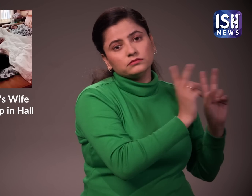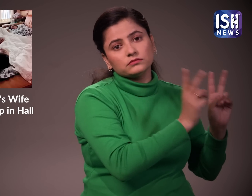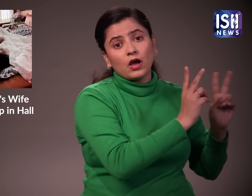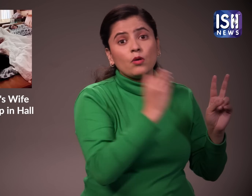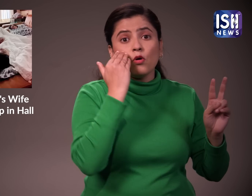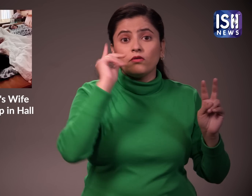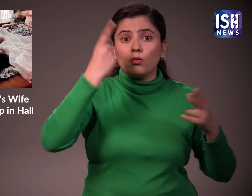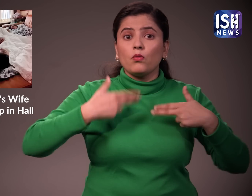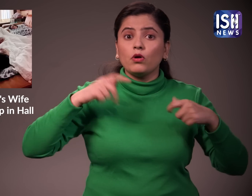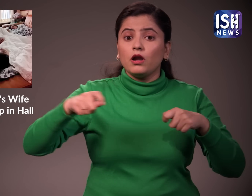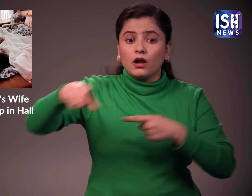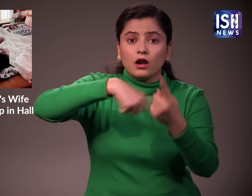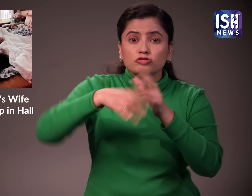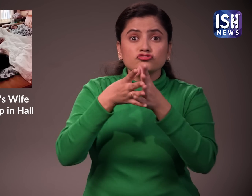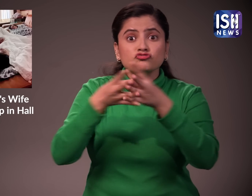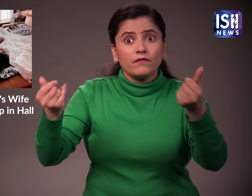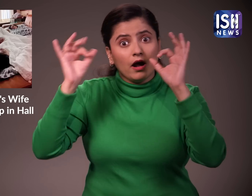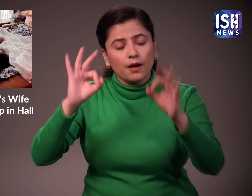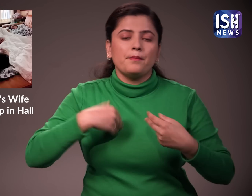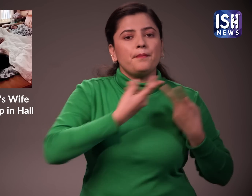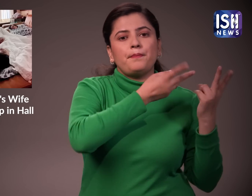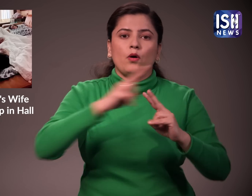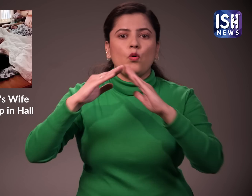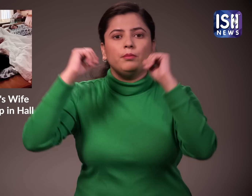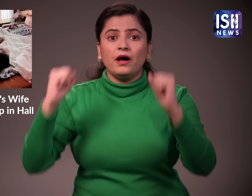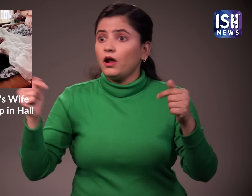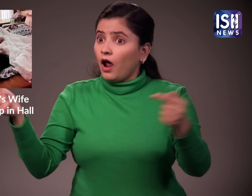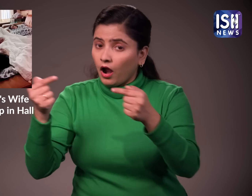और तब तक वही रहेंगे जब तक कि उनके वकील इस मसले को सुलजाना ले